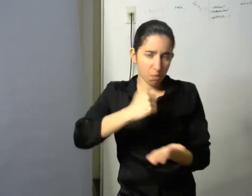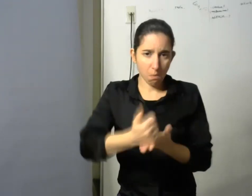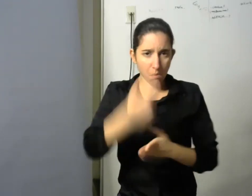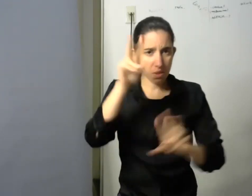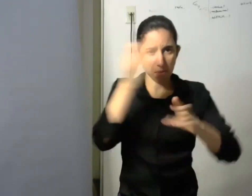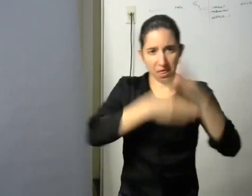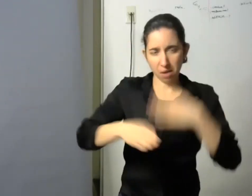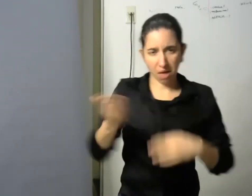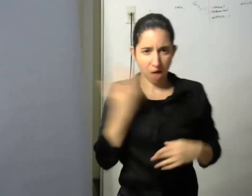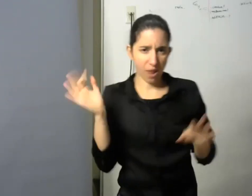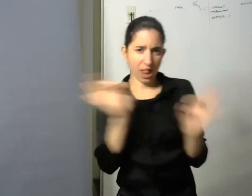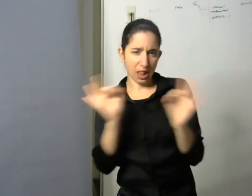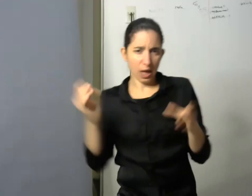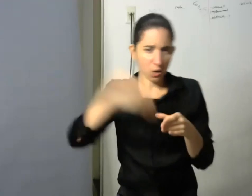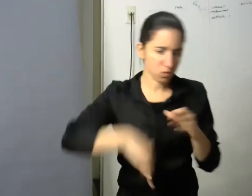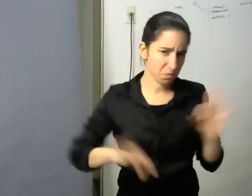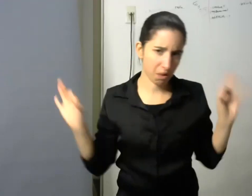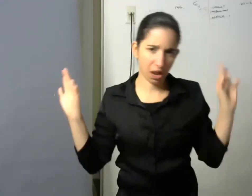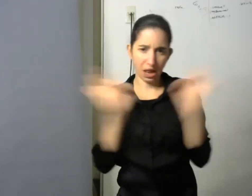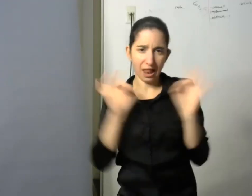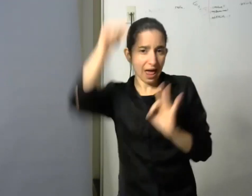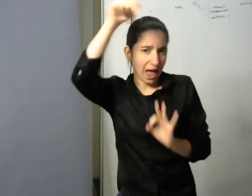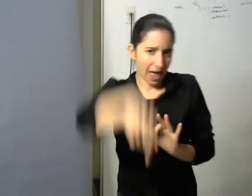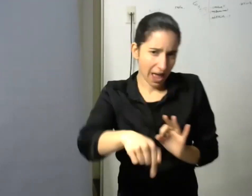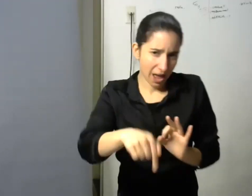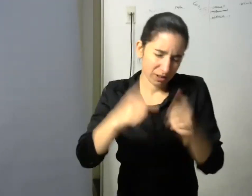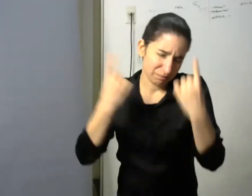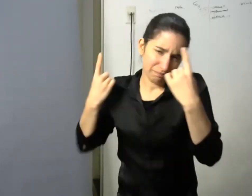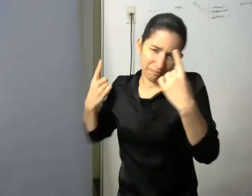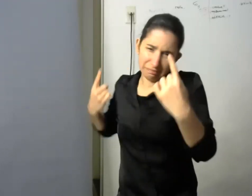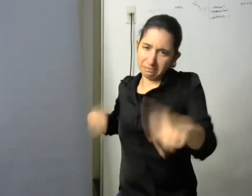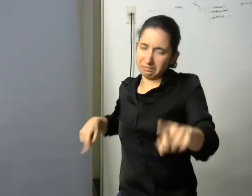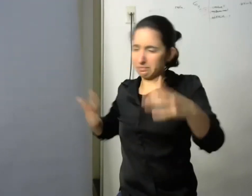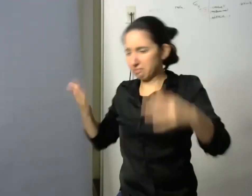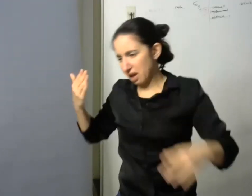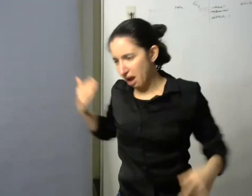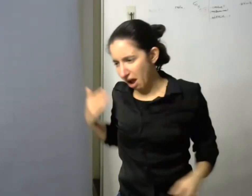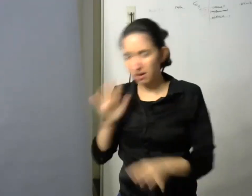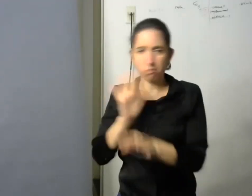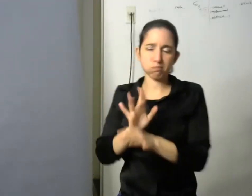inclusión de todo lo que hablamos nosotros ahora sino que todo corría por cuenta de la persona